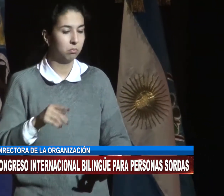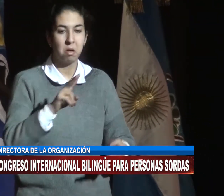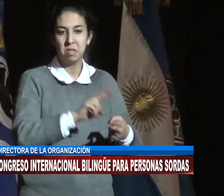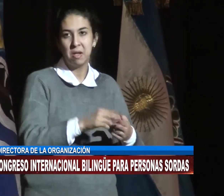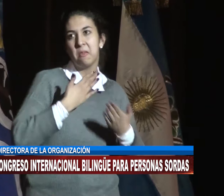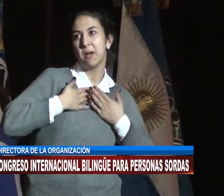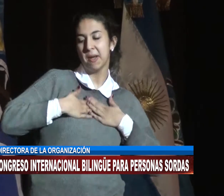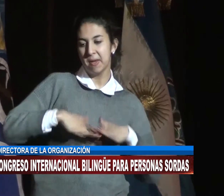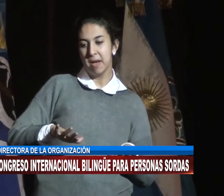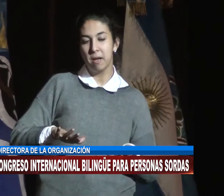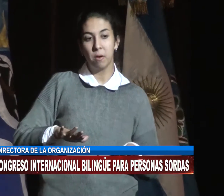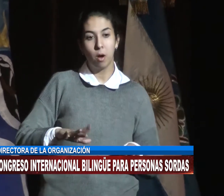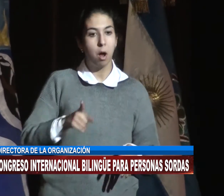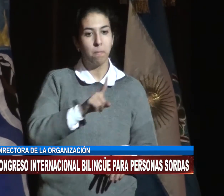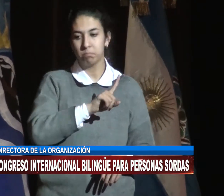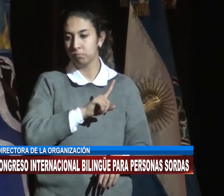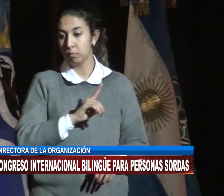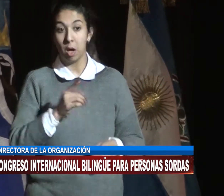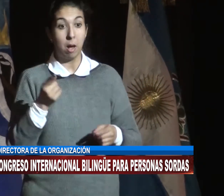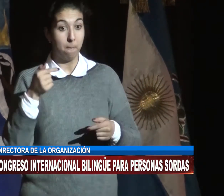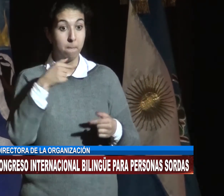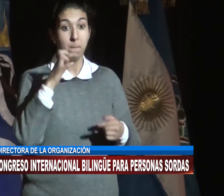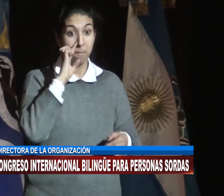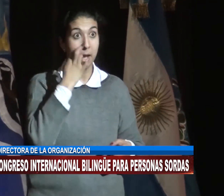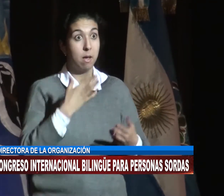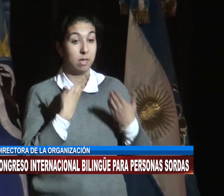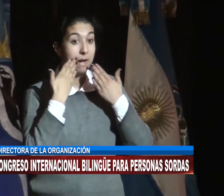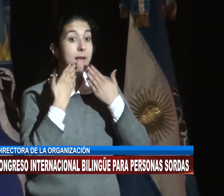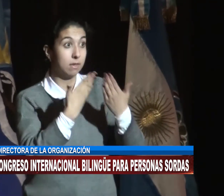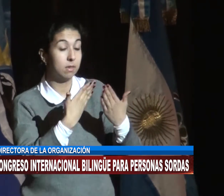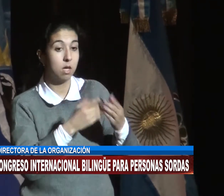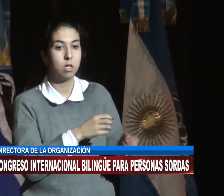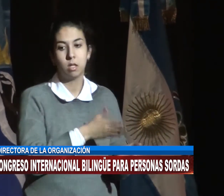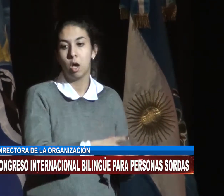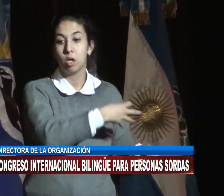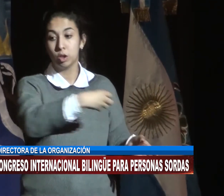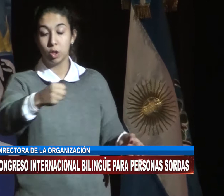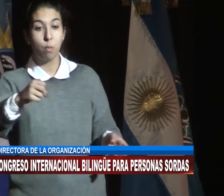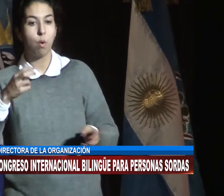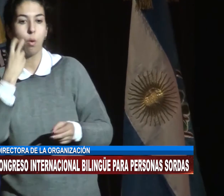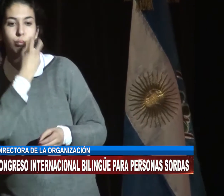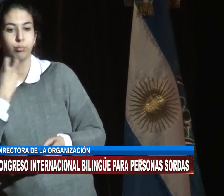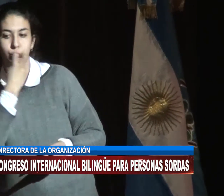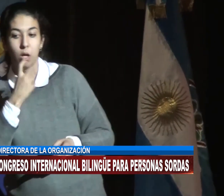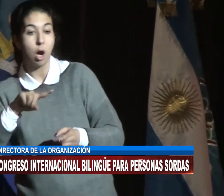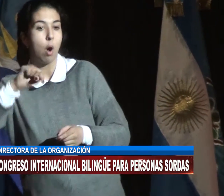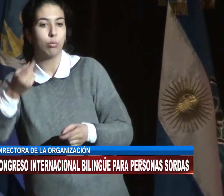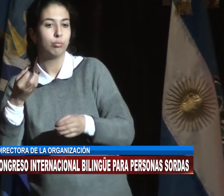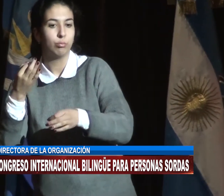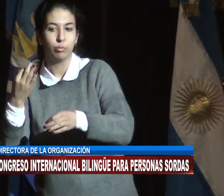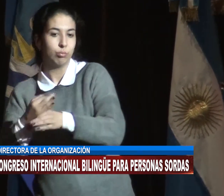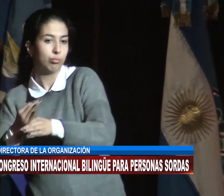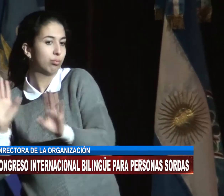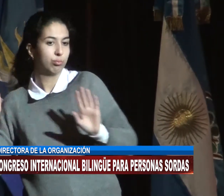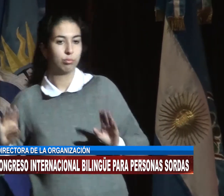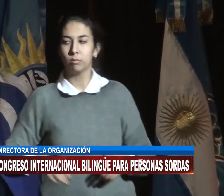acá hoy en el Calafate. Tiene que ser inclusivo, ya es hora de... Que no lo tendríamos ni que decir, ¿no? No, es una palabra que se tiene que